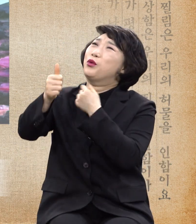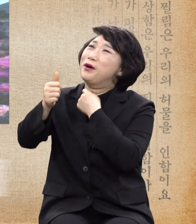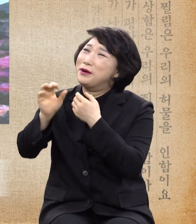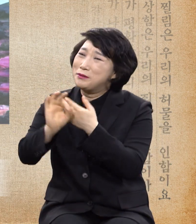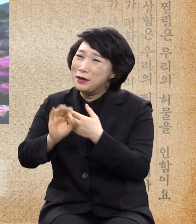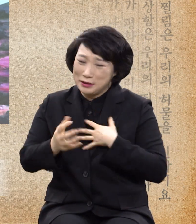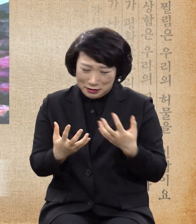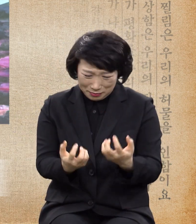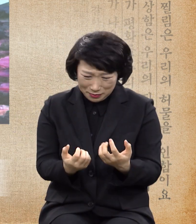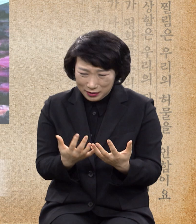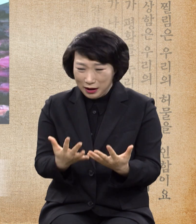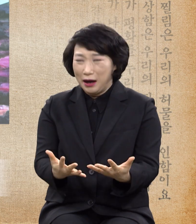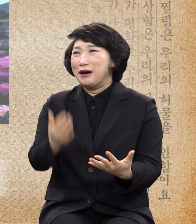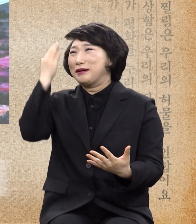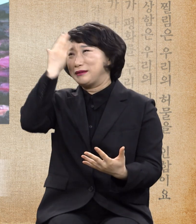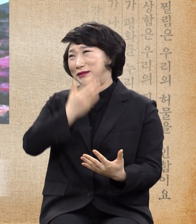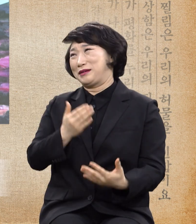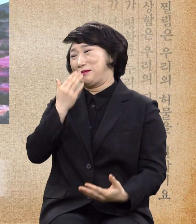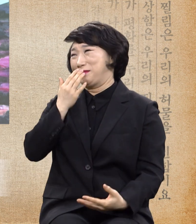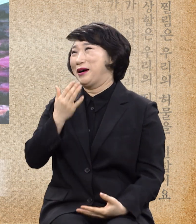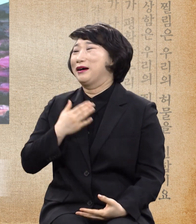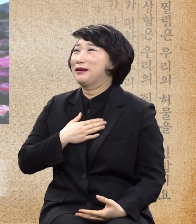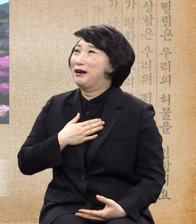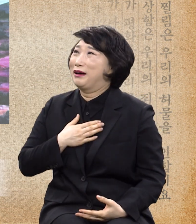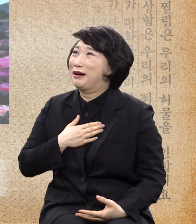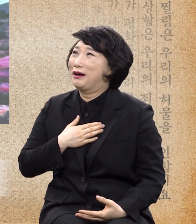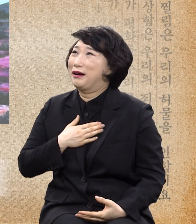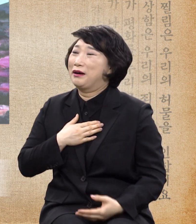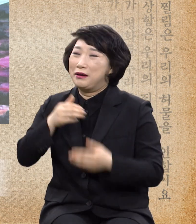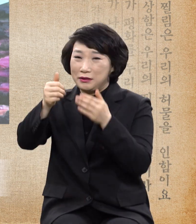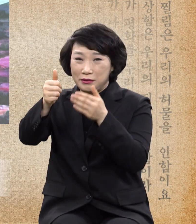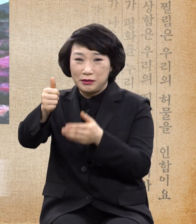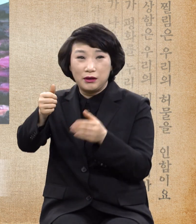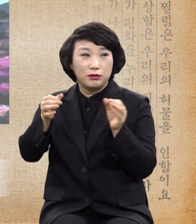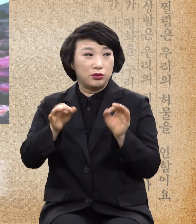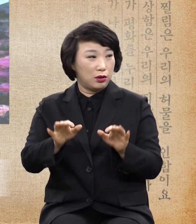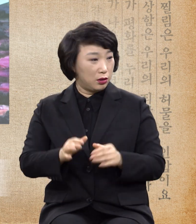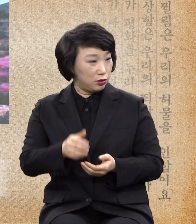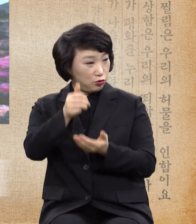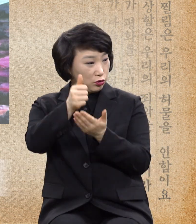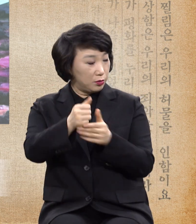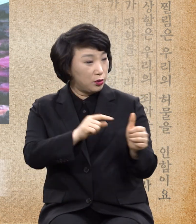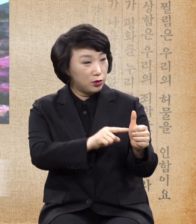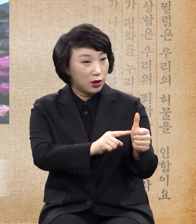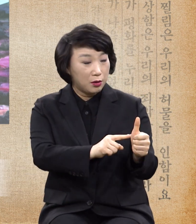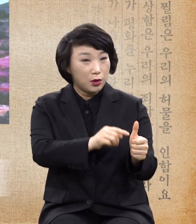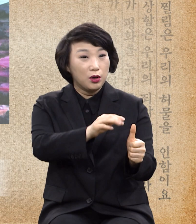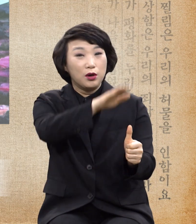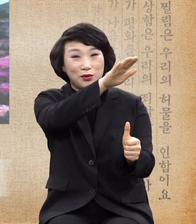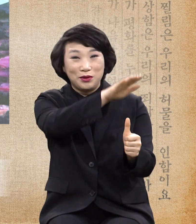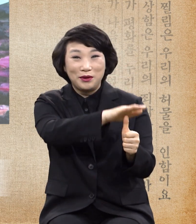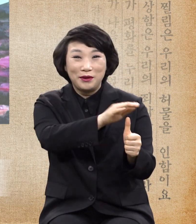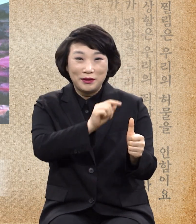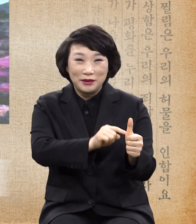깨끗하게 할 수 있나이다 하는 순간 주님이 손을 내밀면서 그